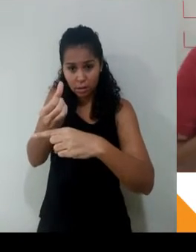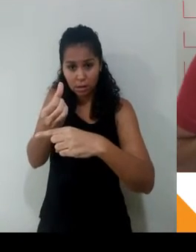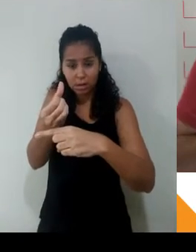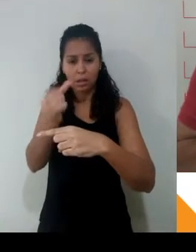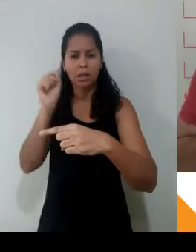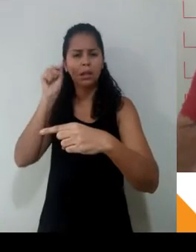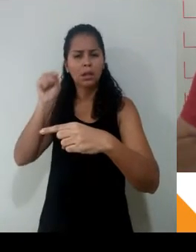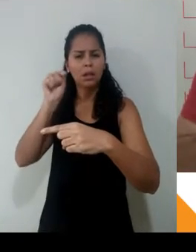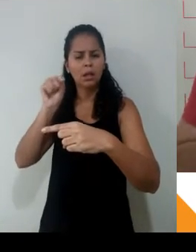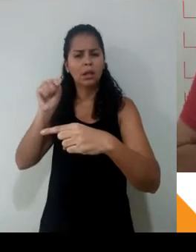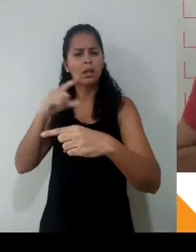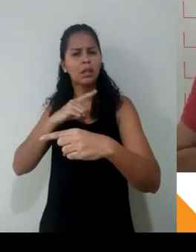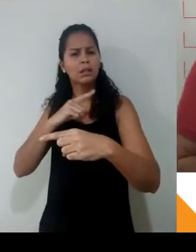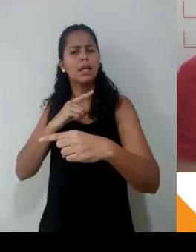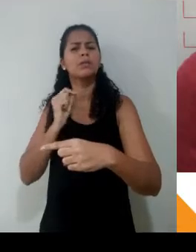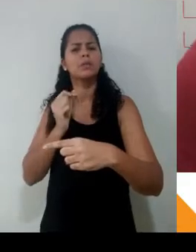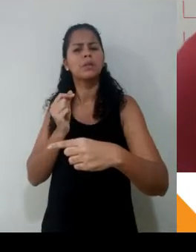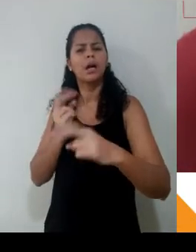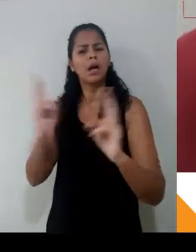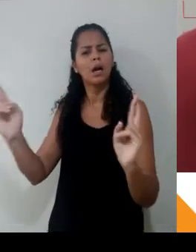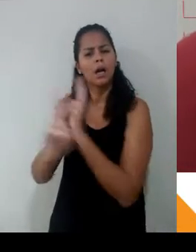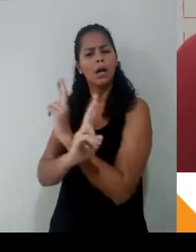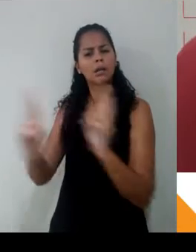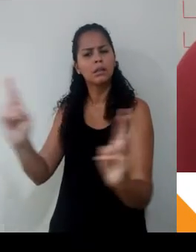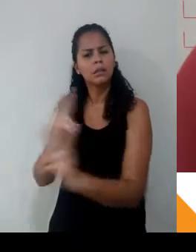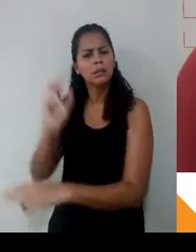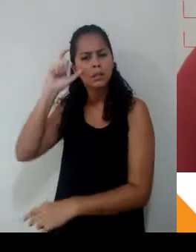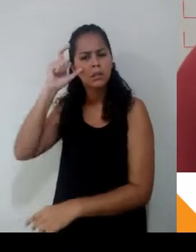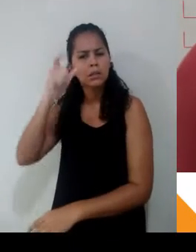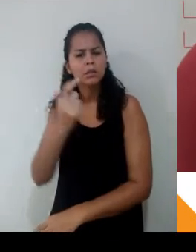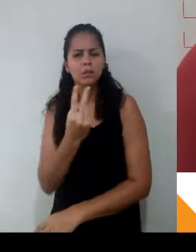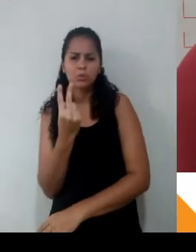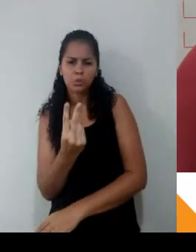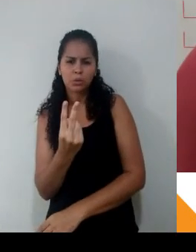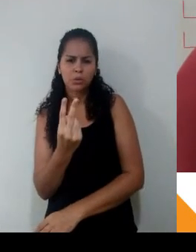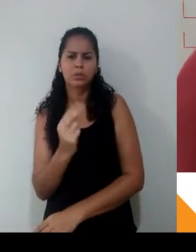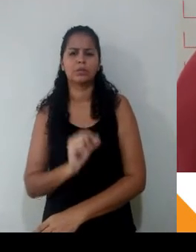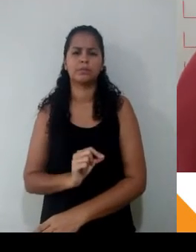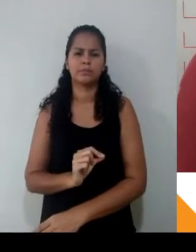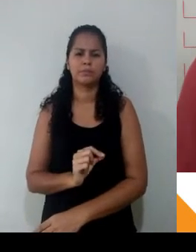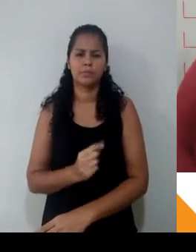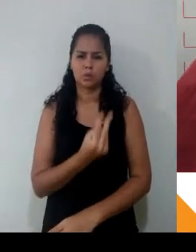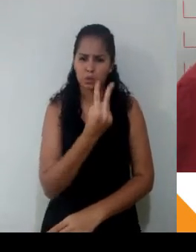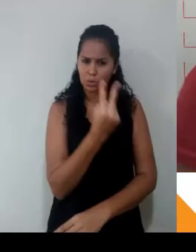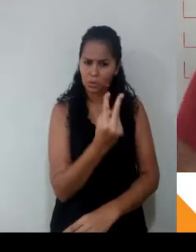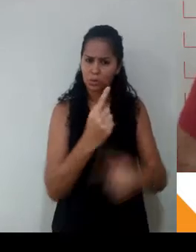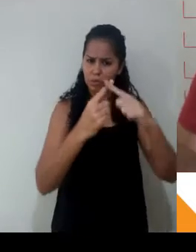multiplicidade interessante com dois. Repara aqui comigo. Dois vezes quanto dá dezesseis? Se você